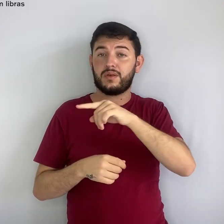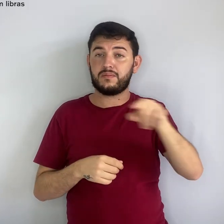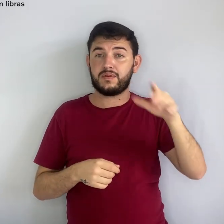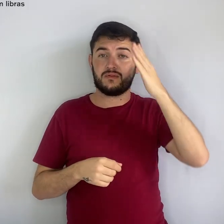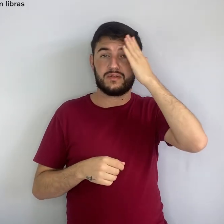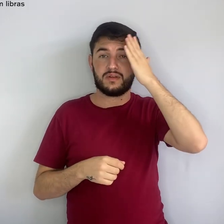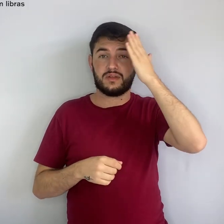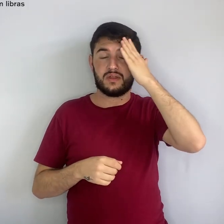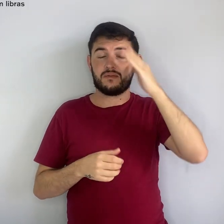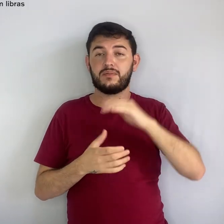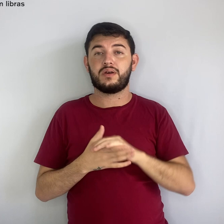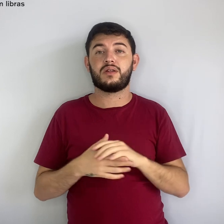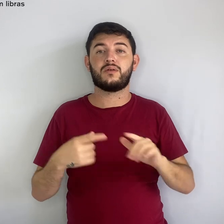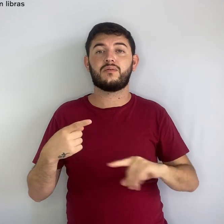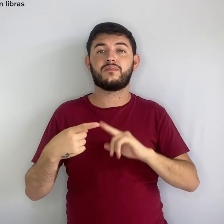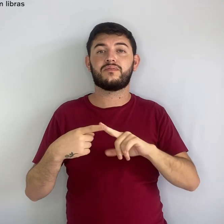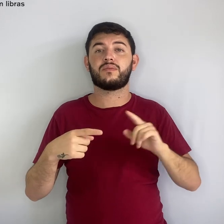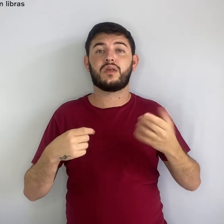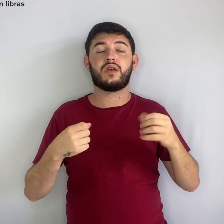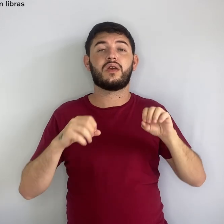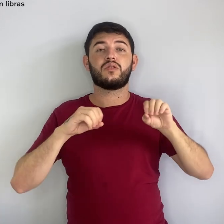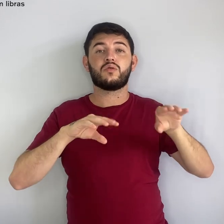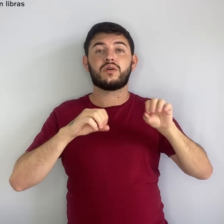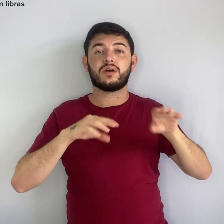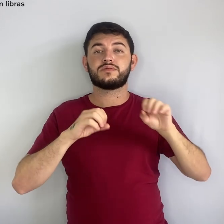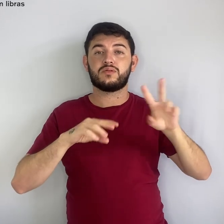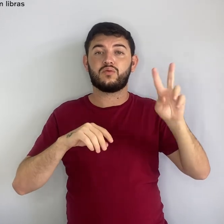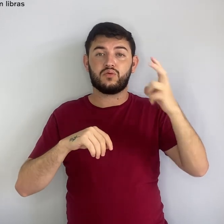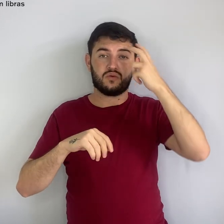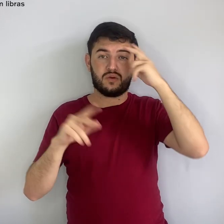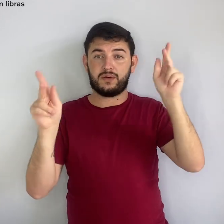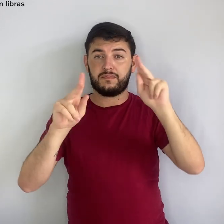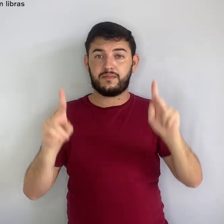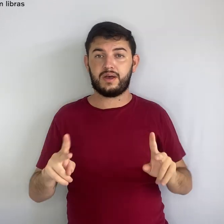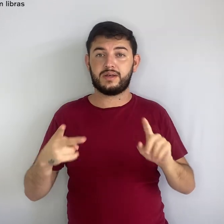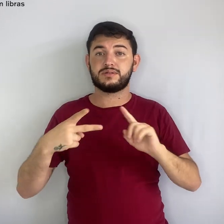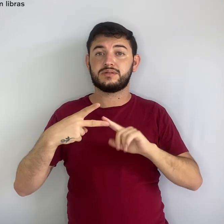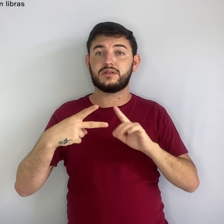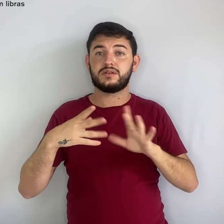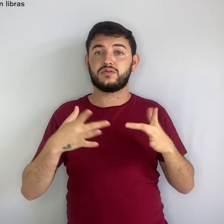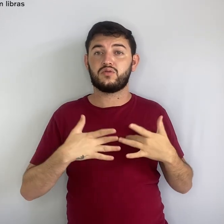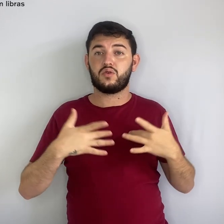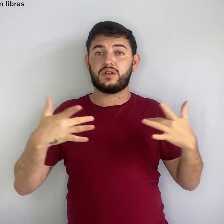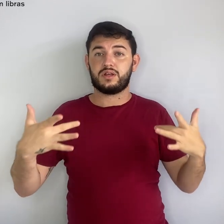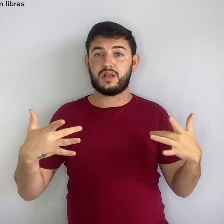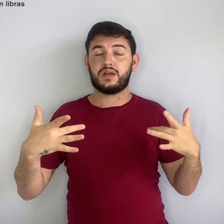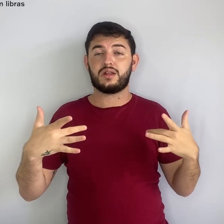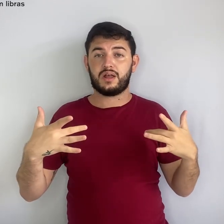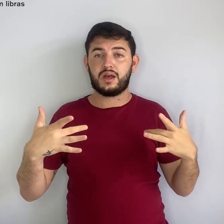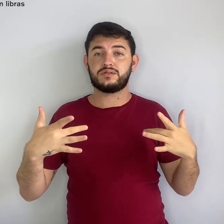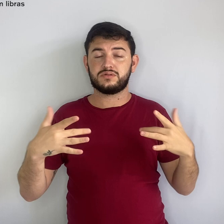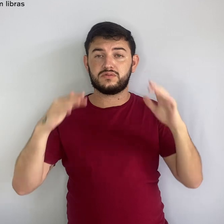da Cultura da Paz, Solidariedade e Tolerância, Participação Democrática,